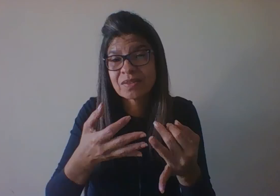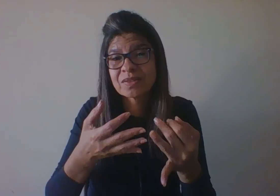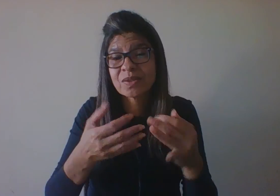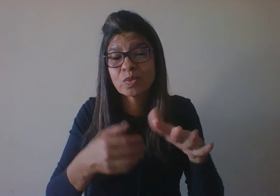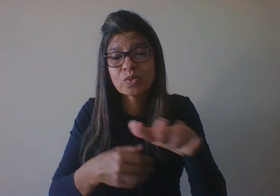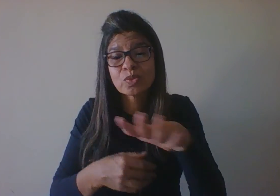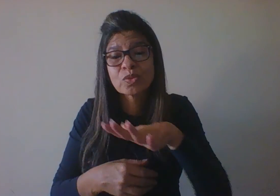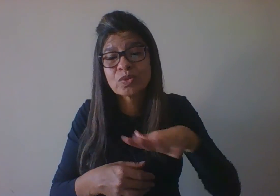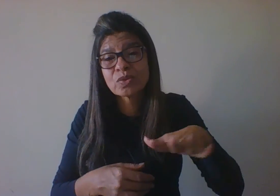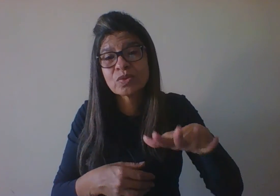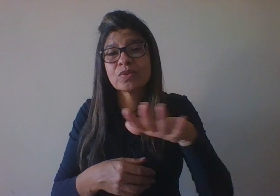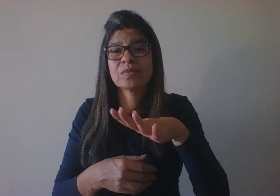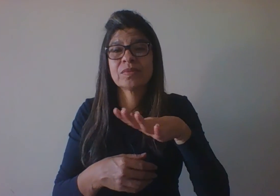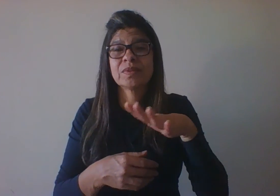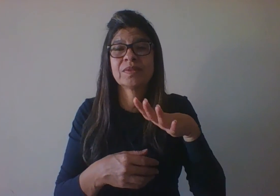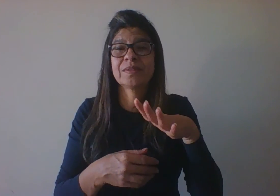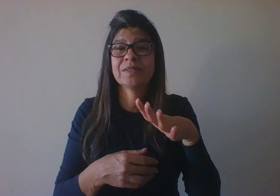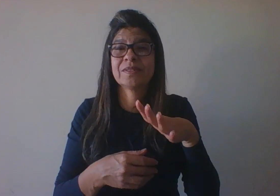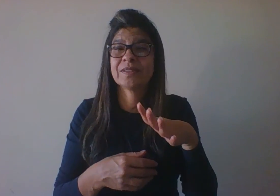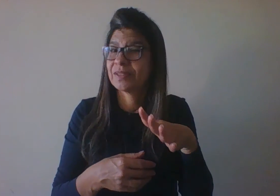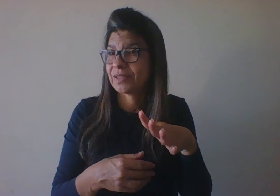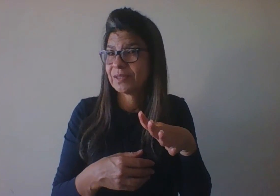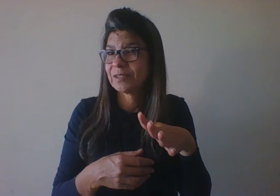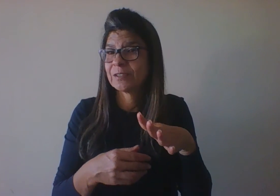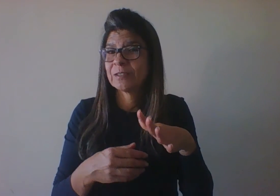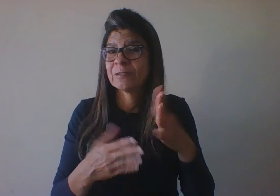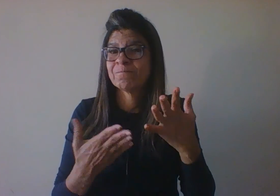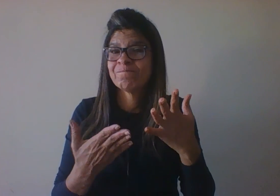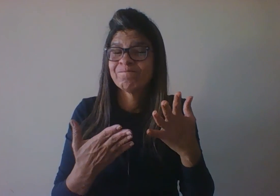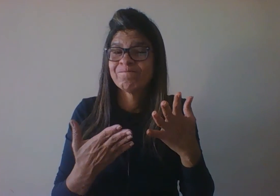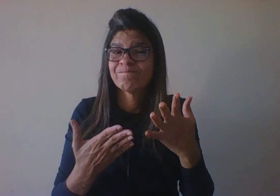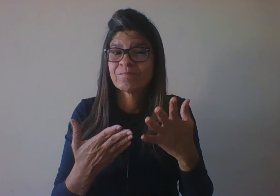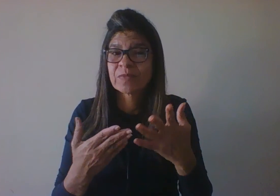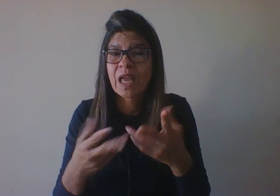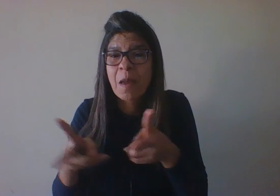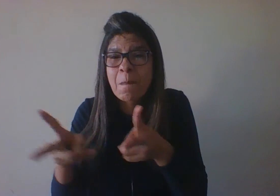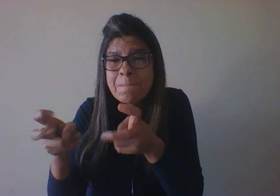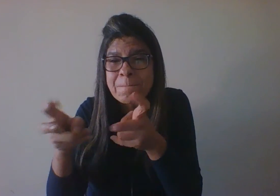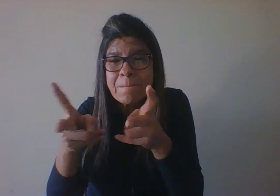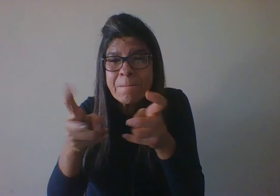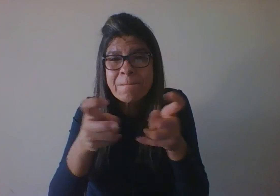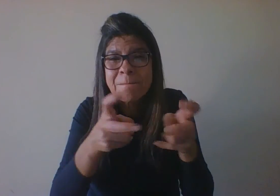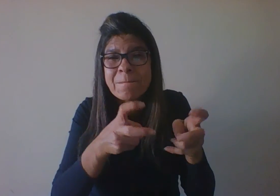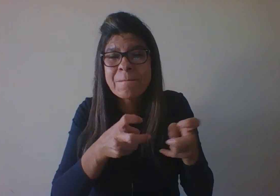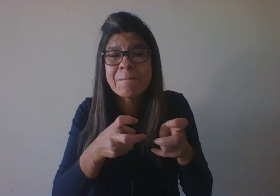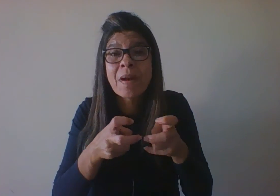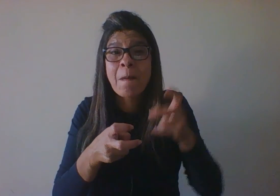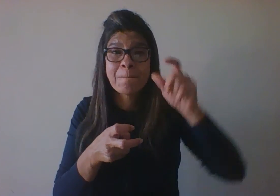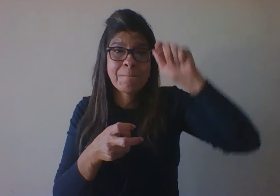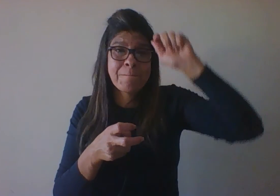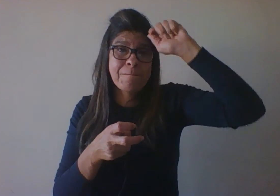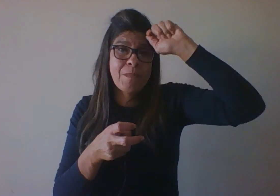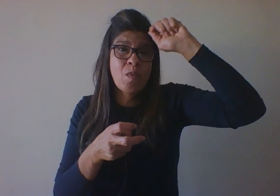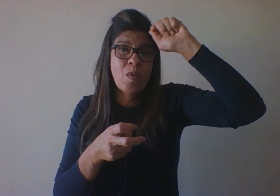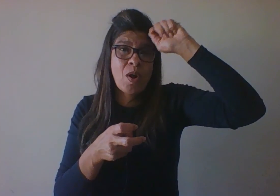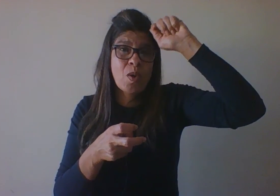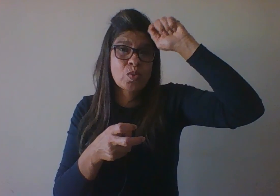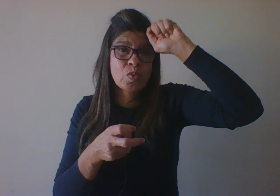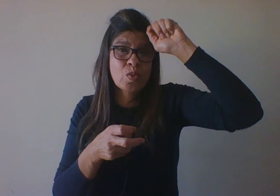do prisma, da lente, da percepção do pesquisador que a propõe. Então, a gente está falando de uma noção de